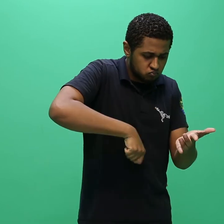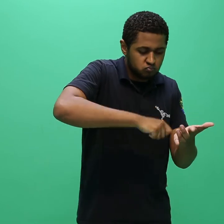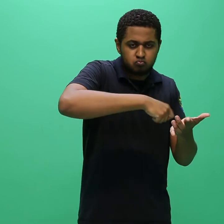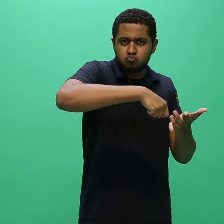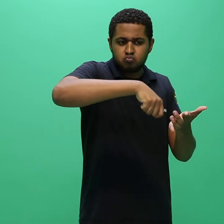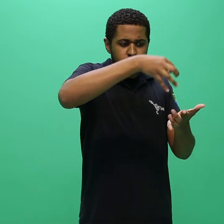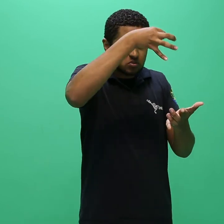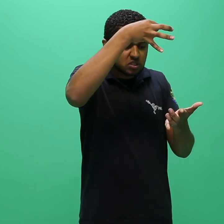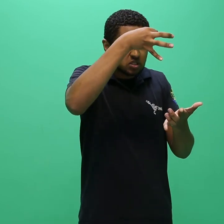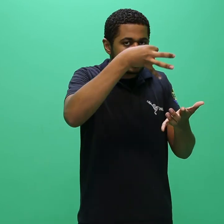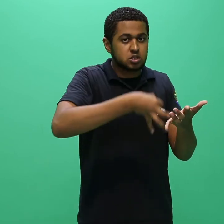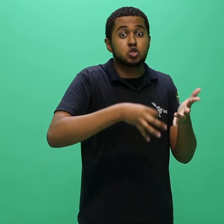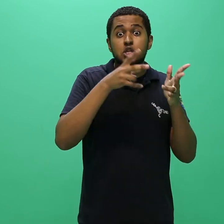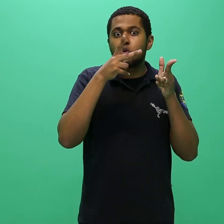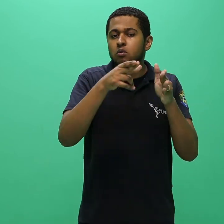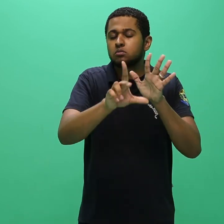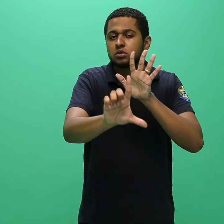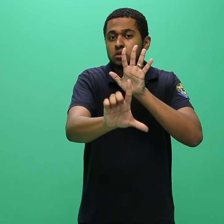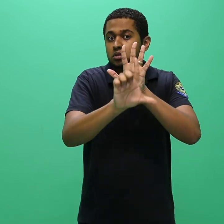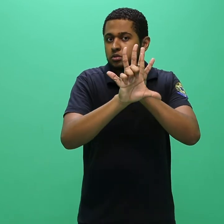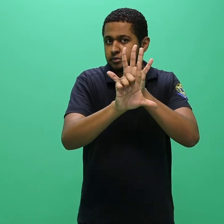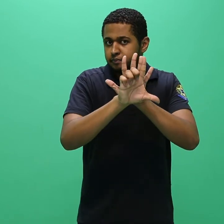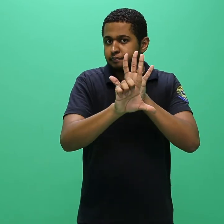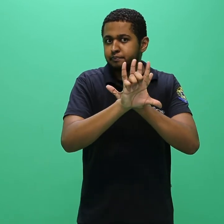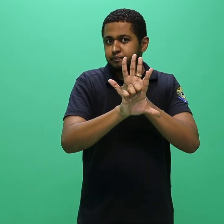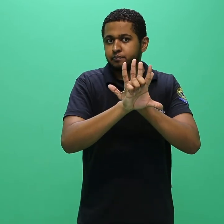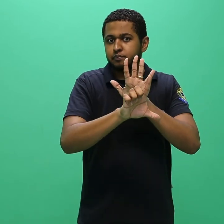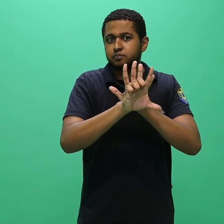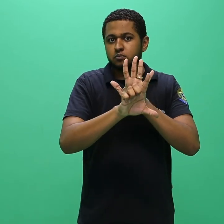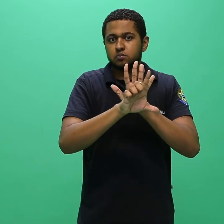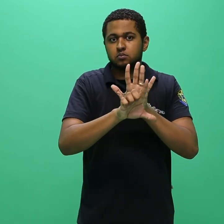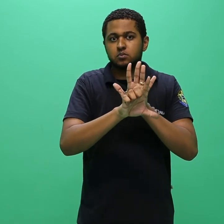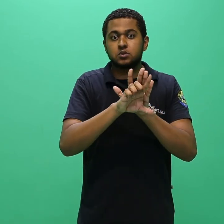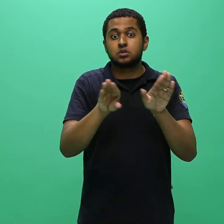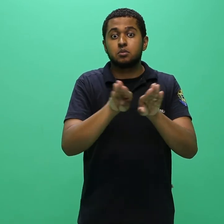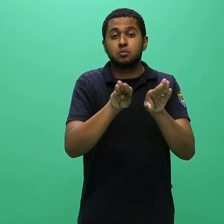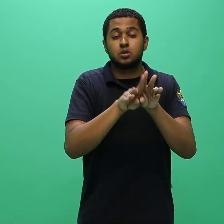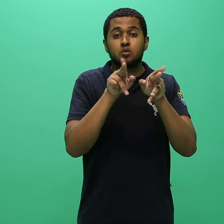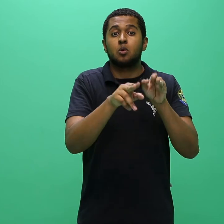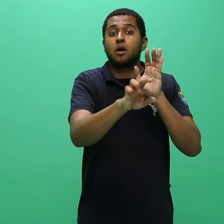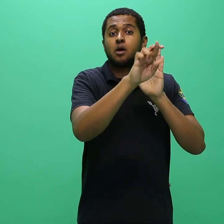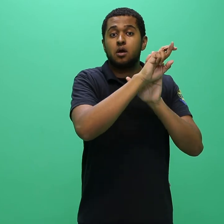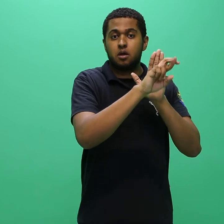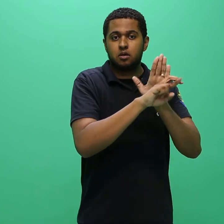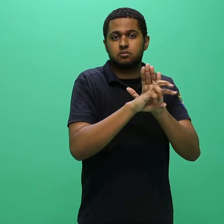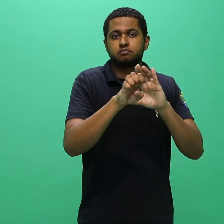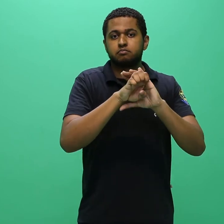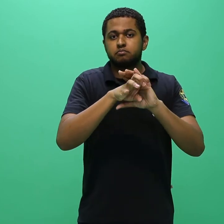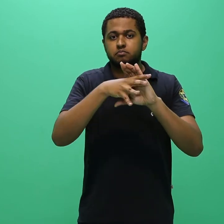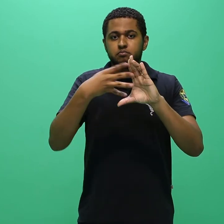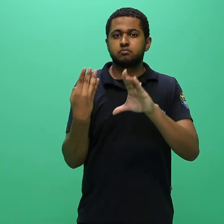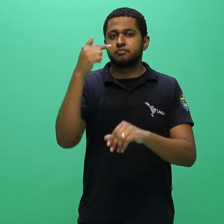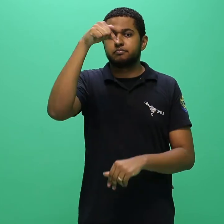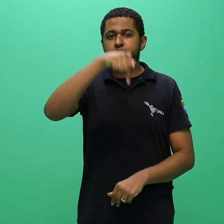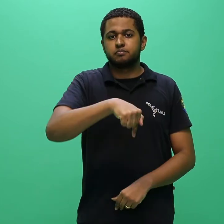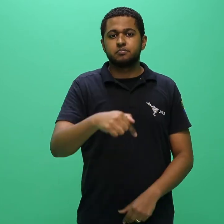órgão oficial, estejam legíveis, carimbados, assinados em